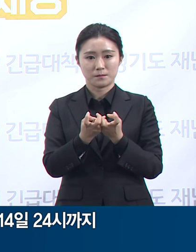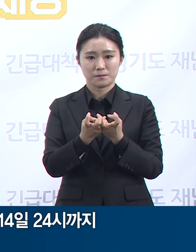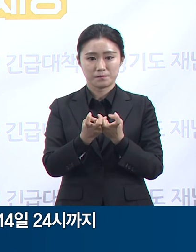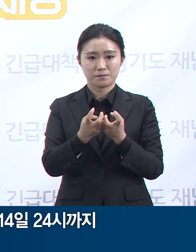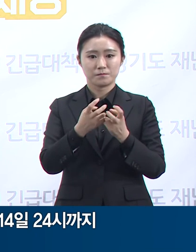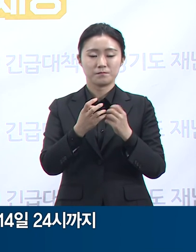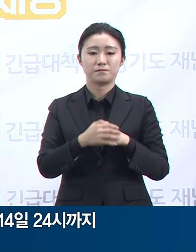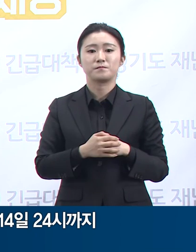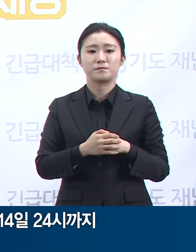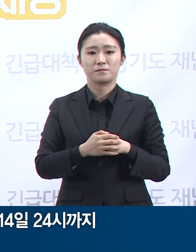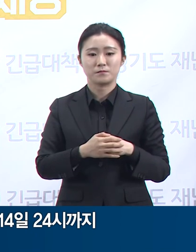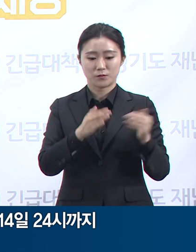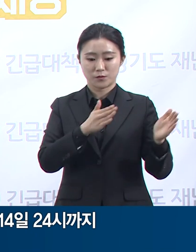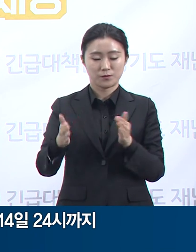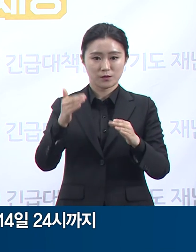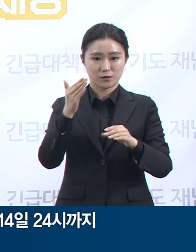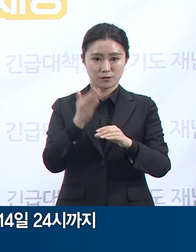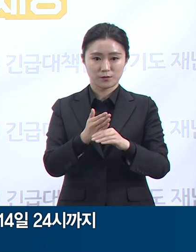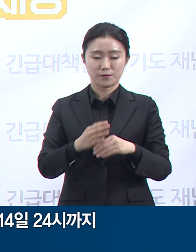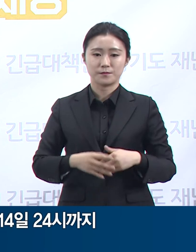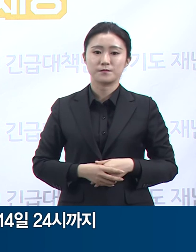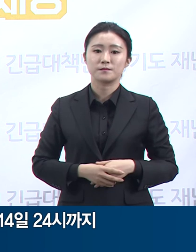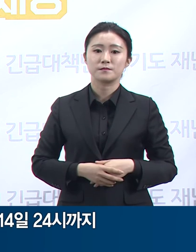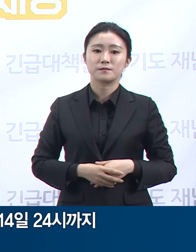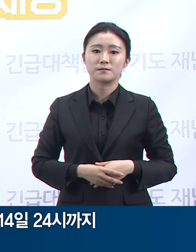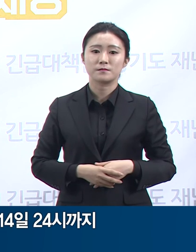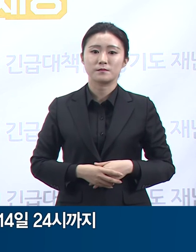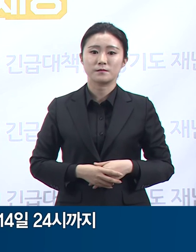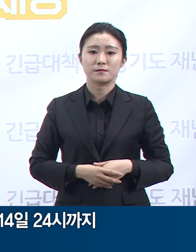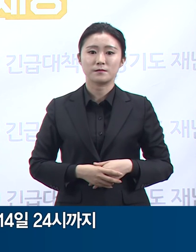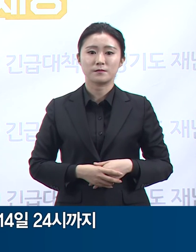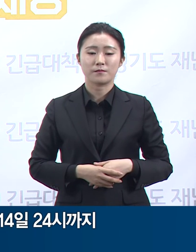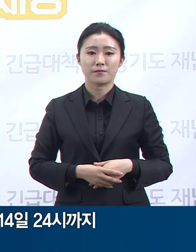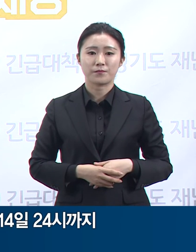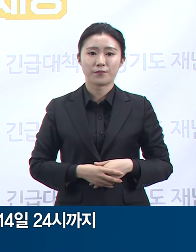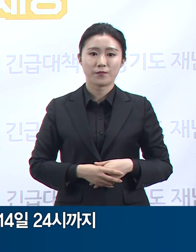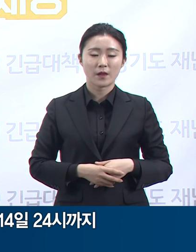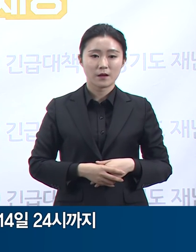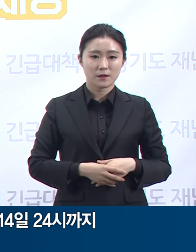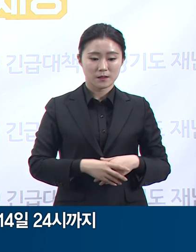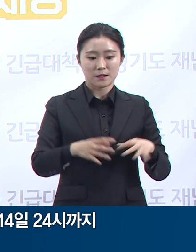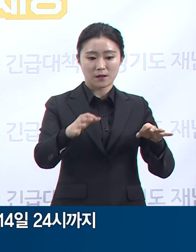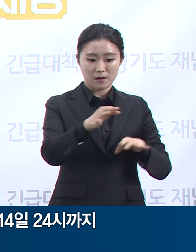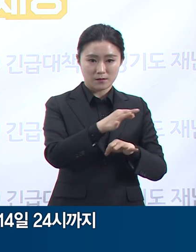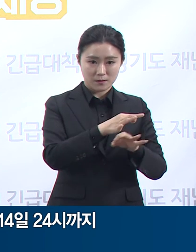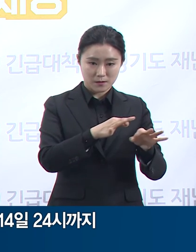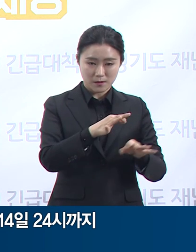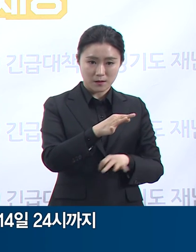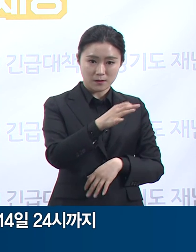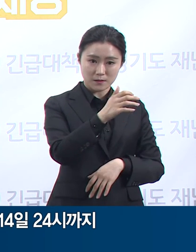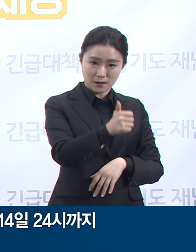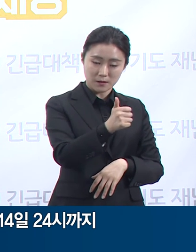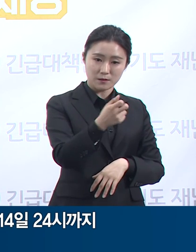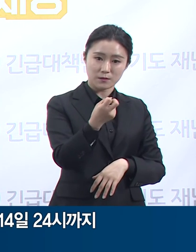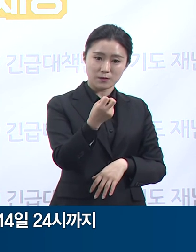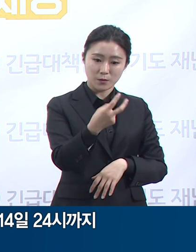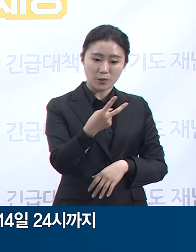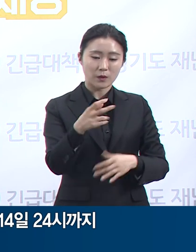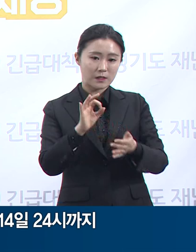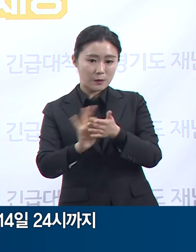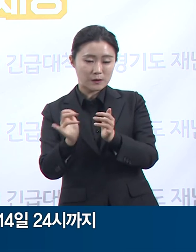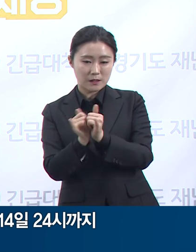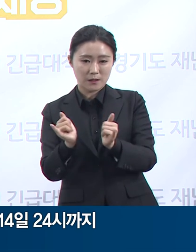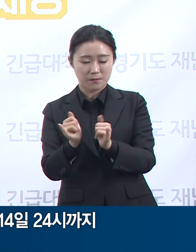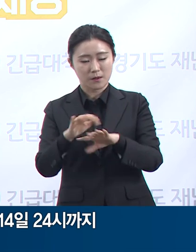확대하고 기간 영장도 검토할 수 있습니다. 영업주와 이용자 모두 불편함과 어려움이 있겠지만 현